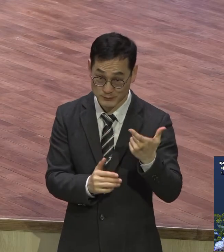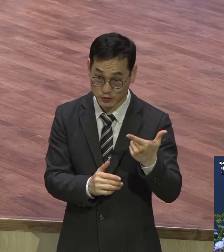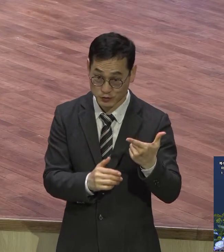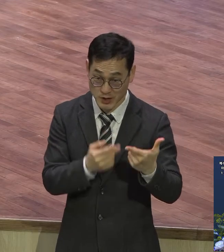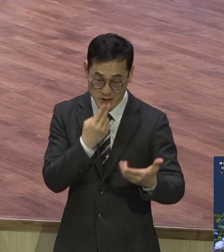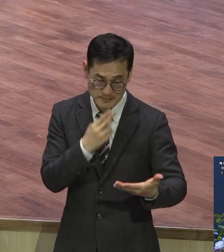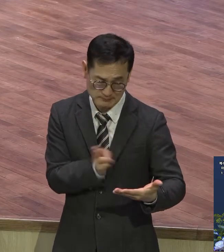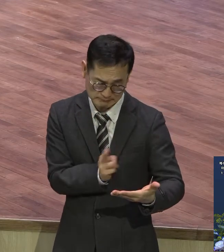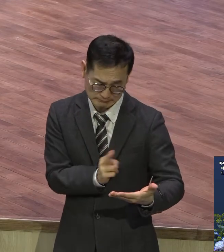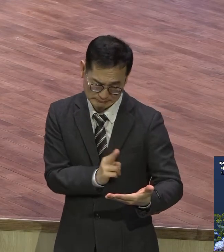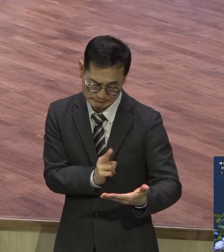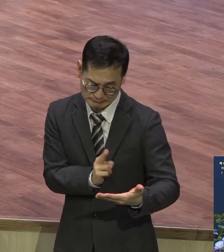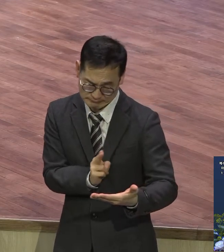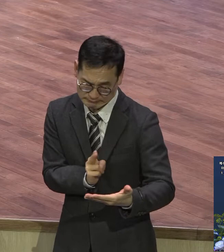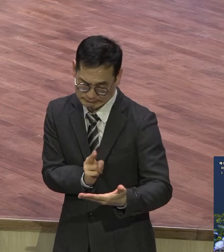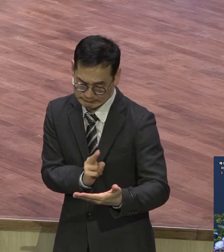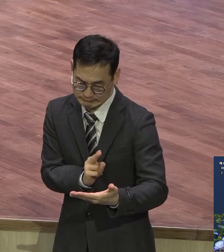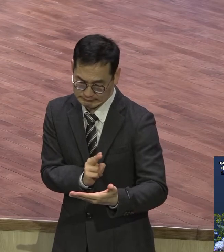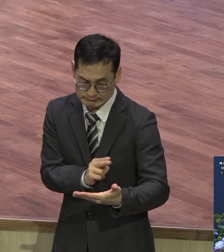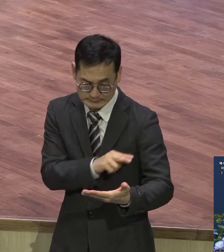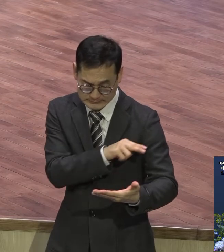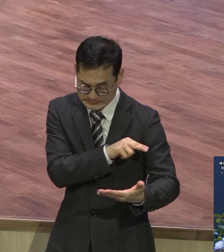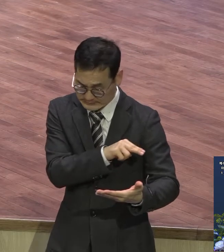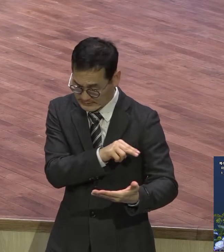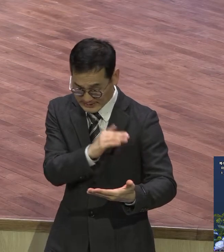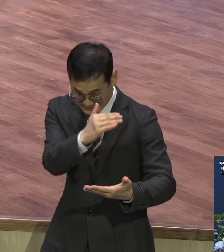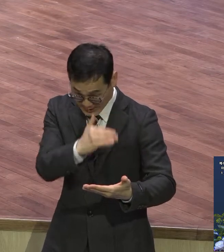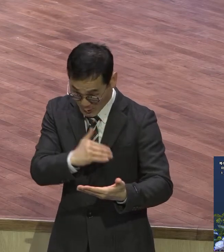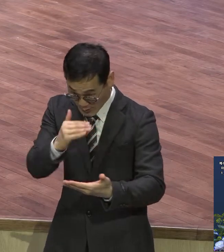책 글소 중심으로 강의한 적이 책이 있잖아요 그 책을